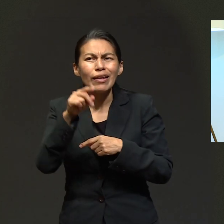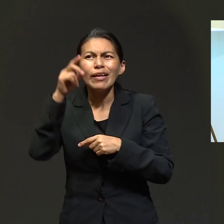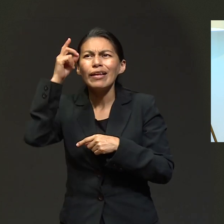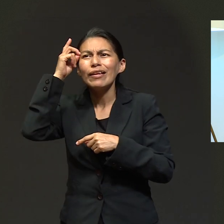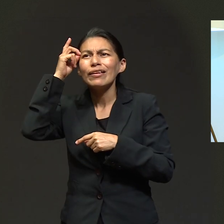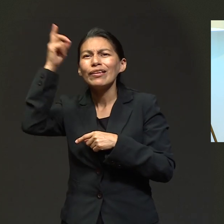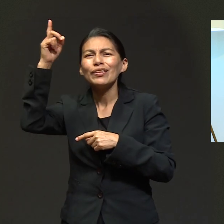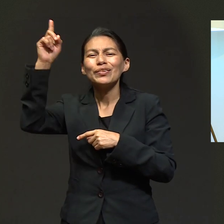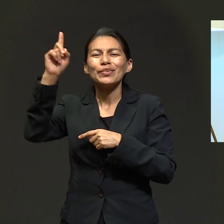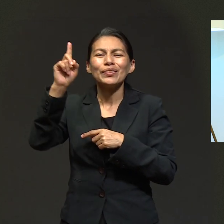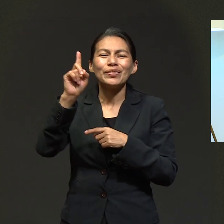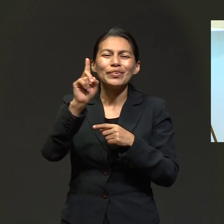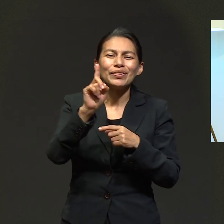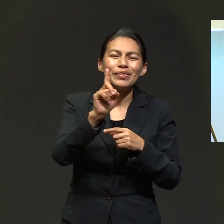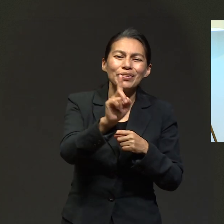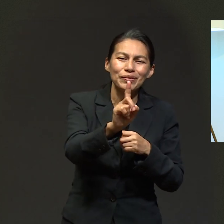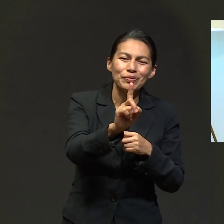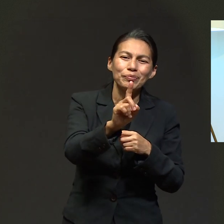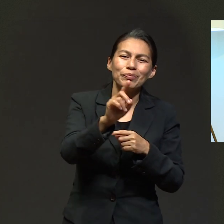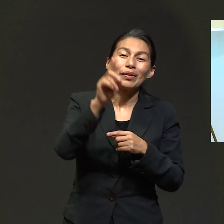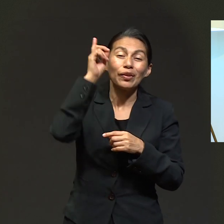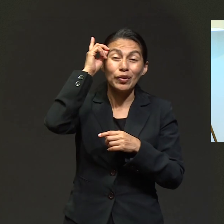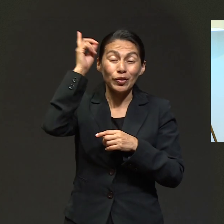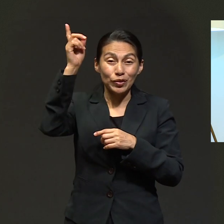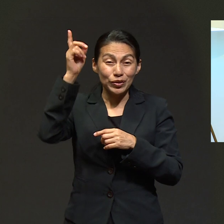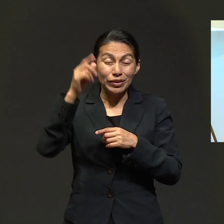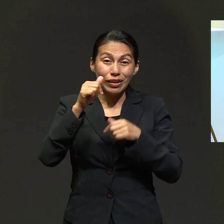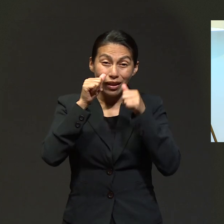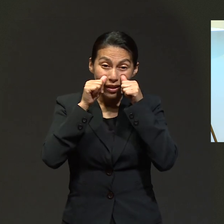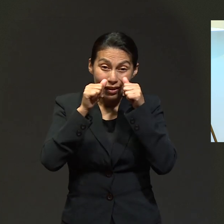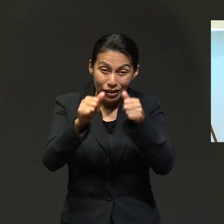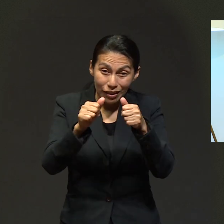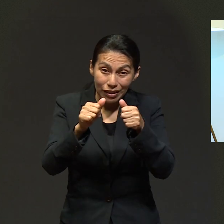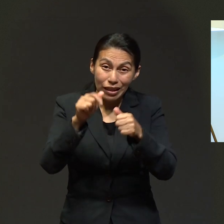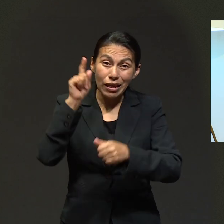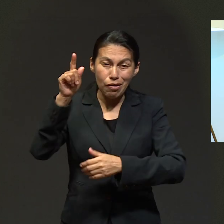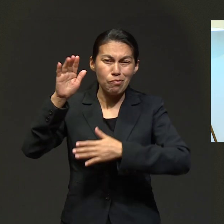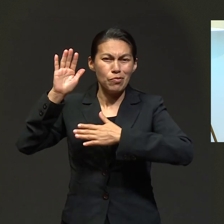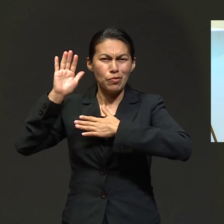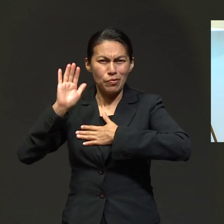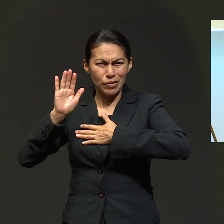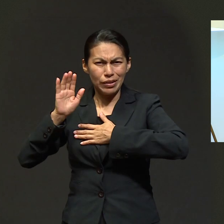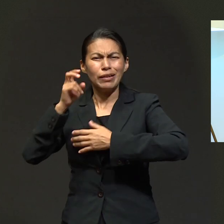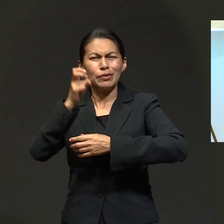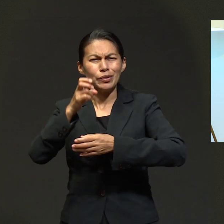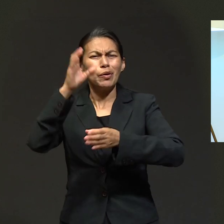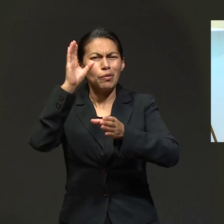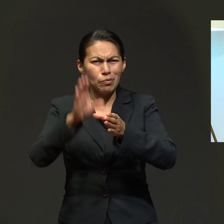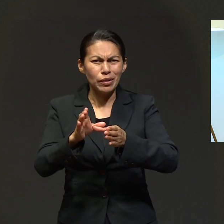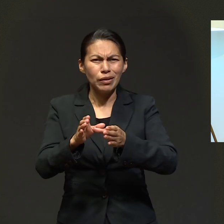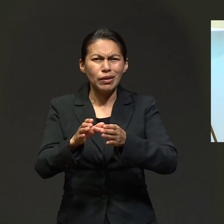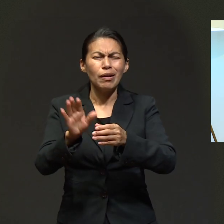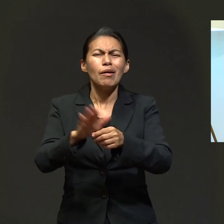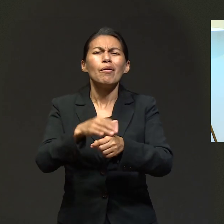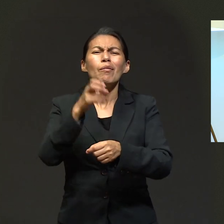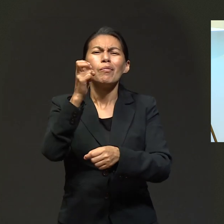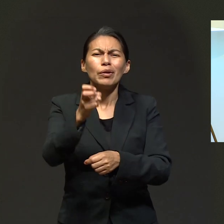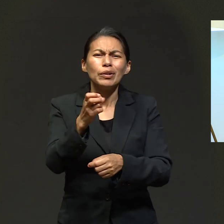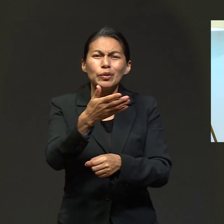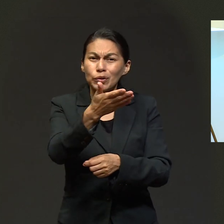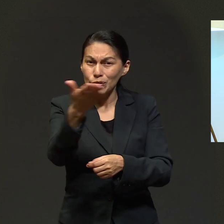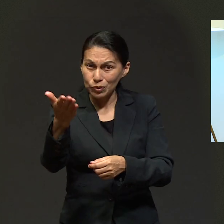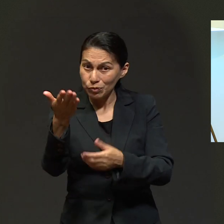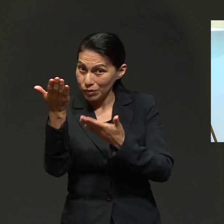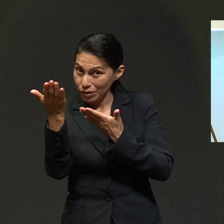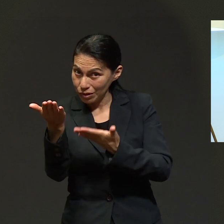medio. Y Dios te oirá desde los cielos, lo ha prometido y lo cumplirá. Por